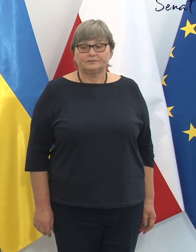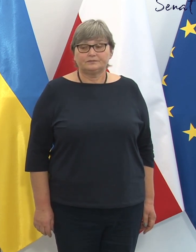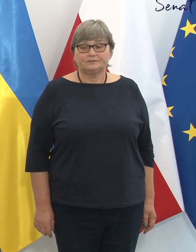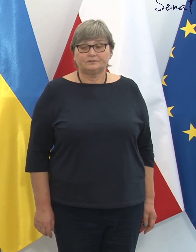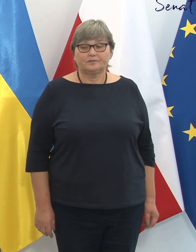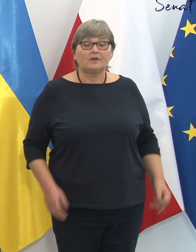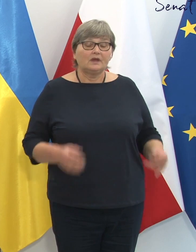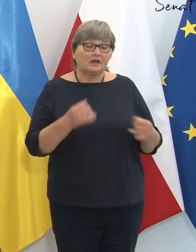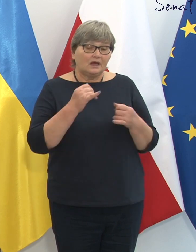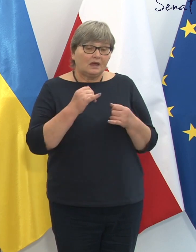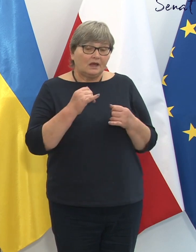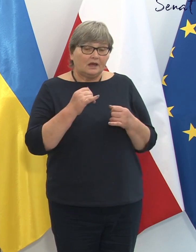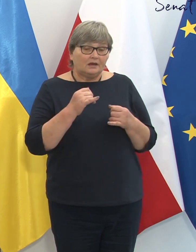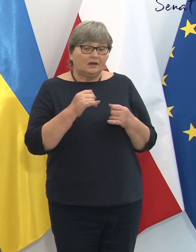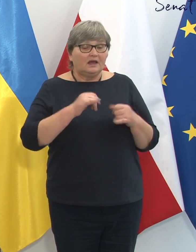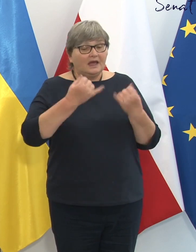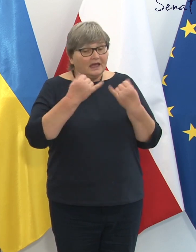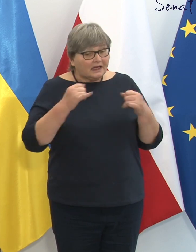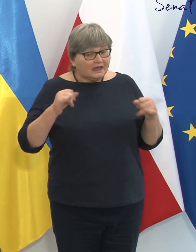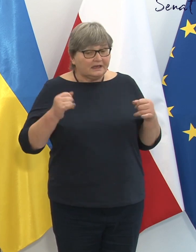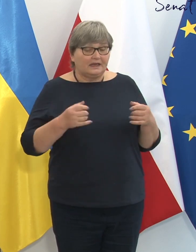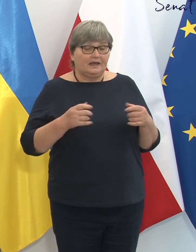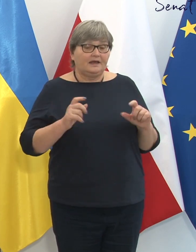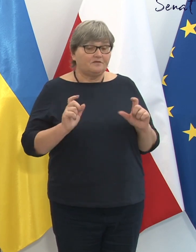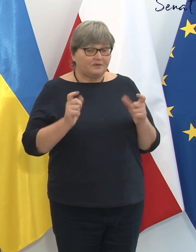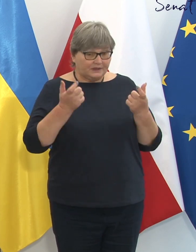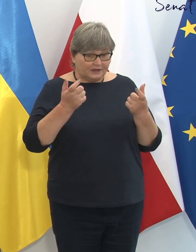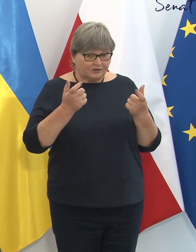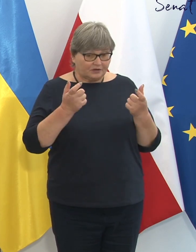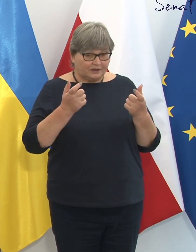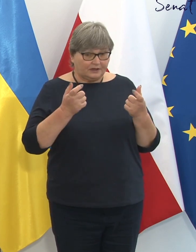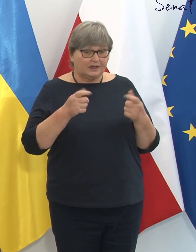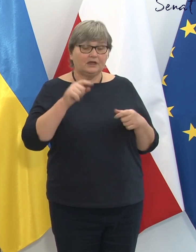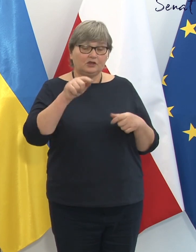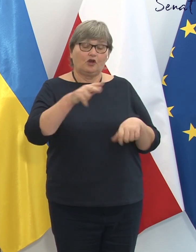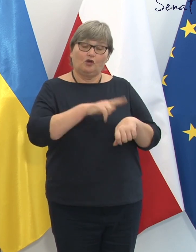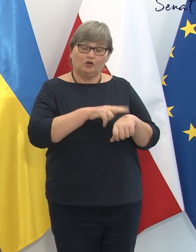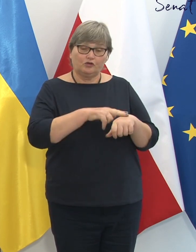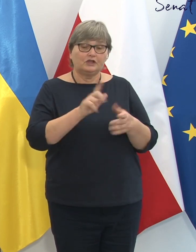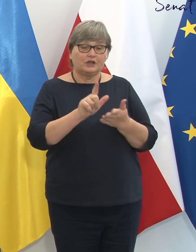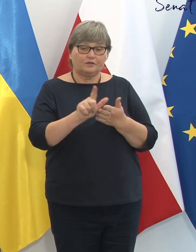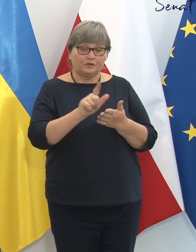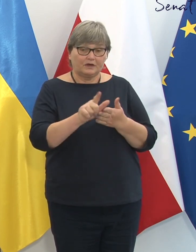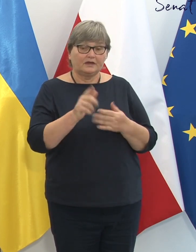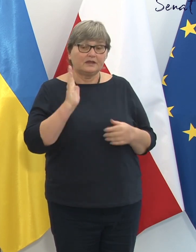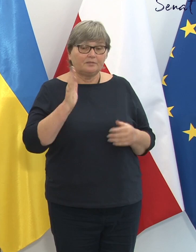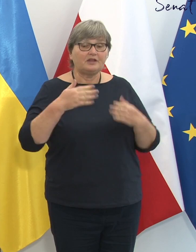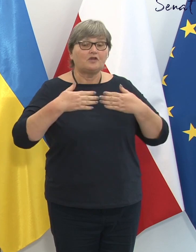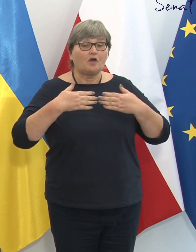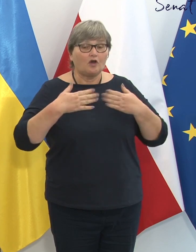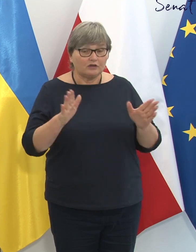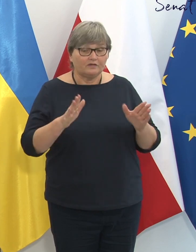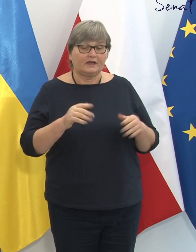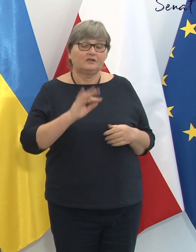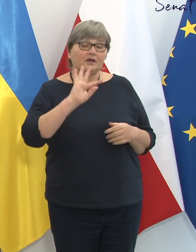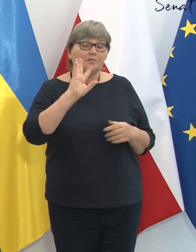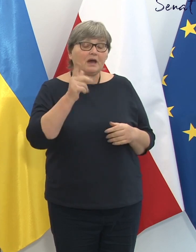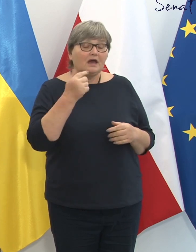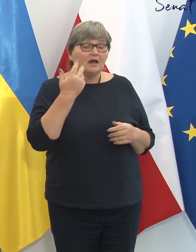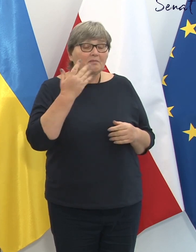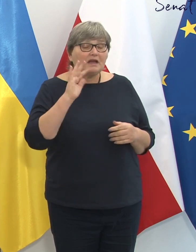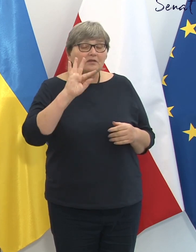Jeśli idzie o inne wydarzenia, to jak Państwo widzicie, o 12.00 będzie otwarcie bardzo pięknej